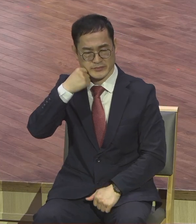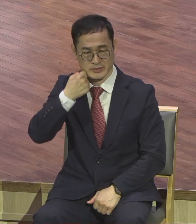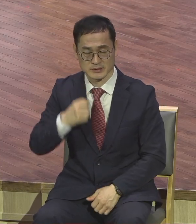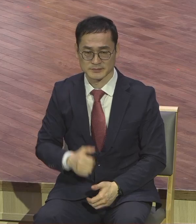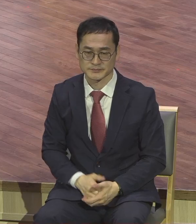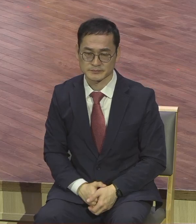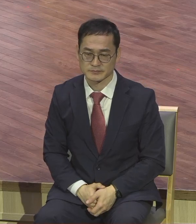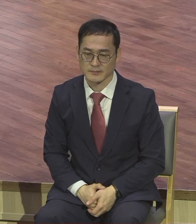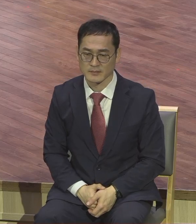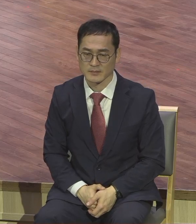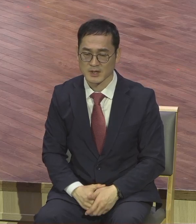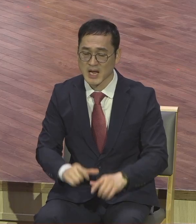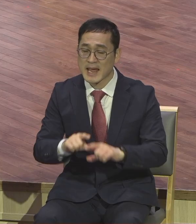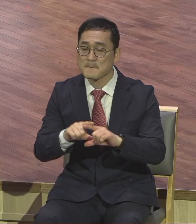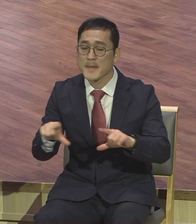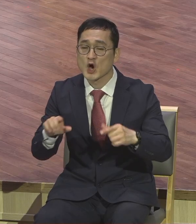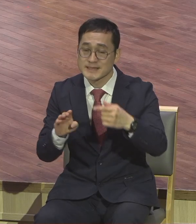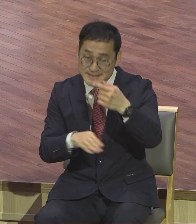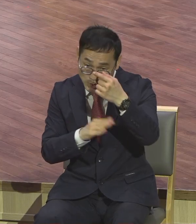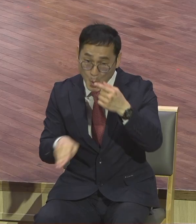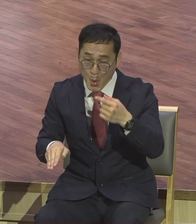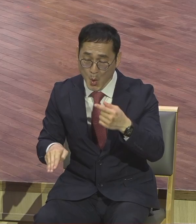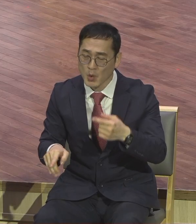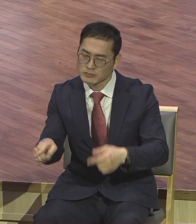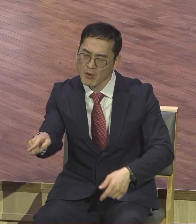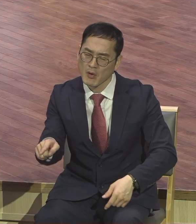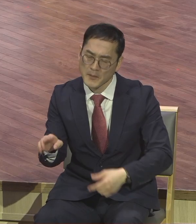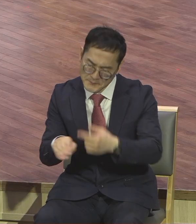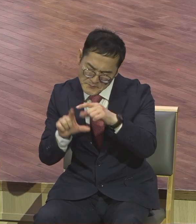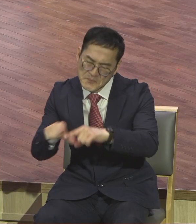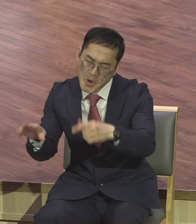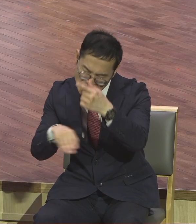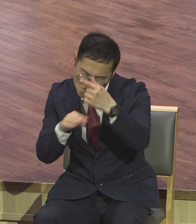평신도라고 하는 사단이 주는 마음이에요. 여러분 평신도가 아니